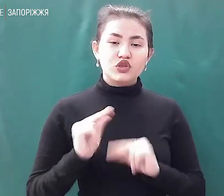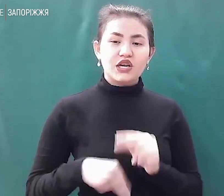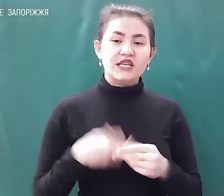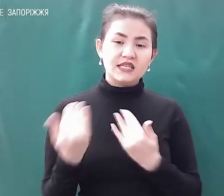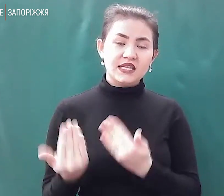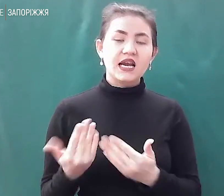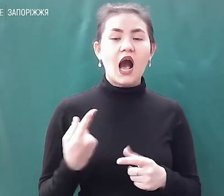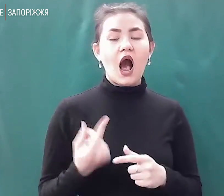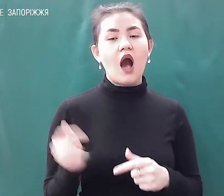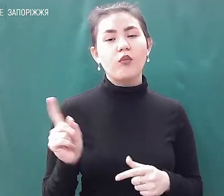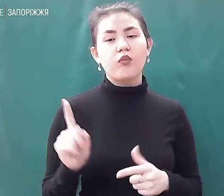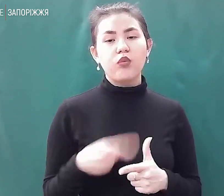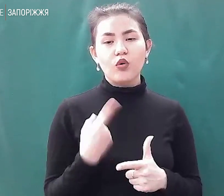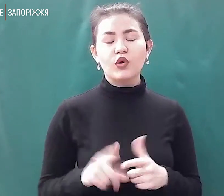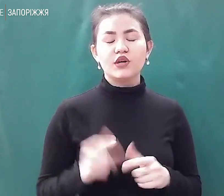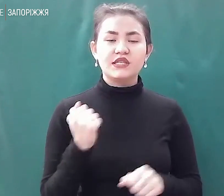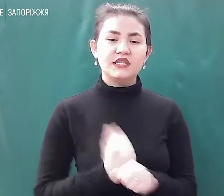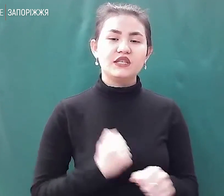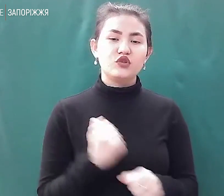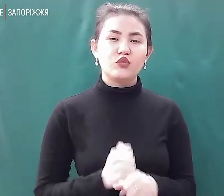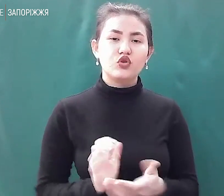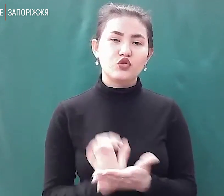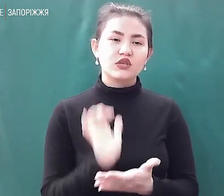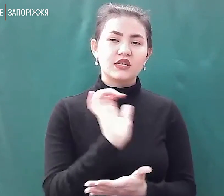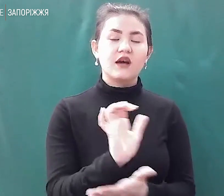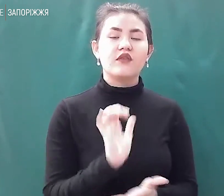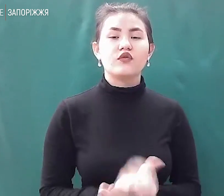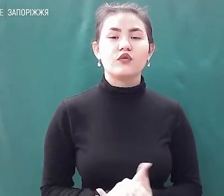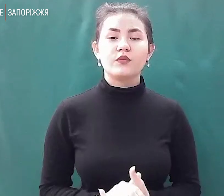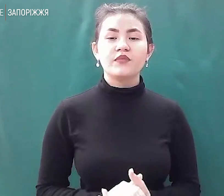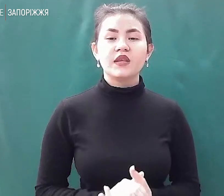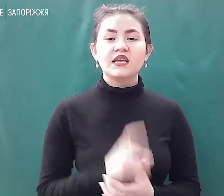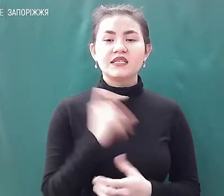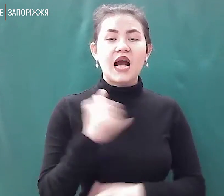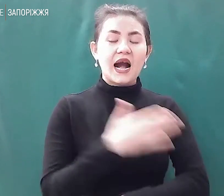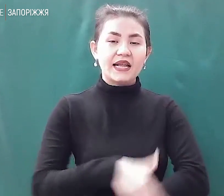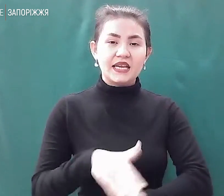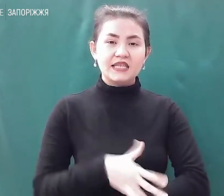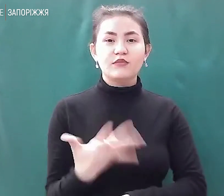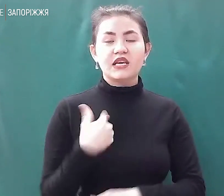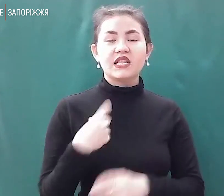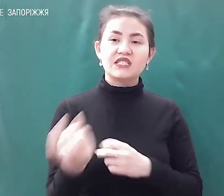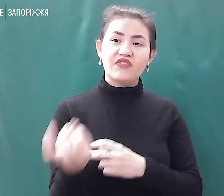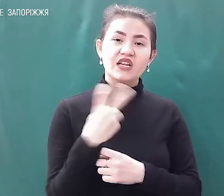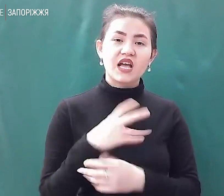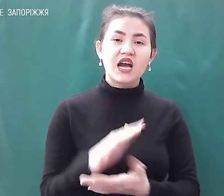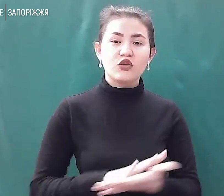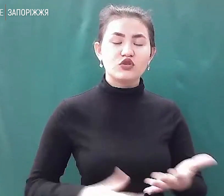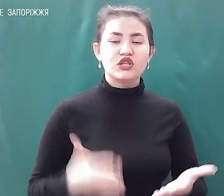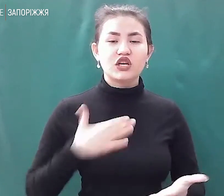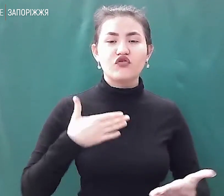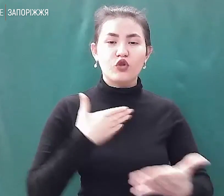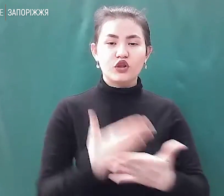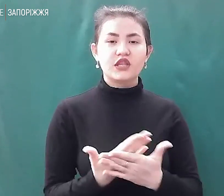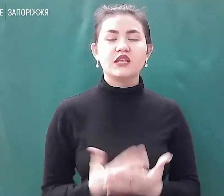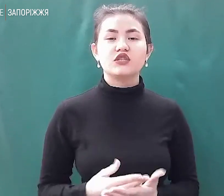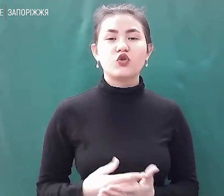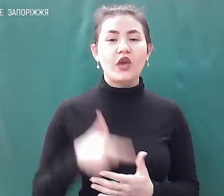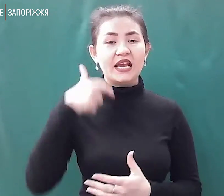або здійснюємо доставку безпосередньо за адресами, які до нас звертаються, за нашою волонтерською лінією. Я дивлюся, дівчата позаду